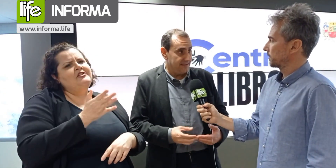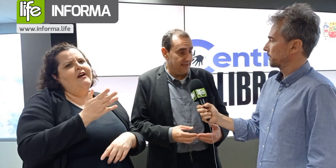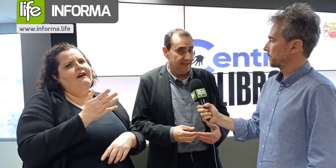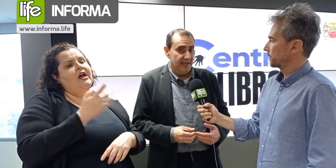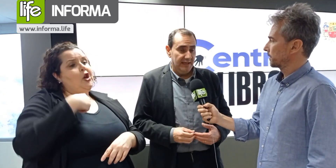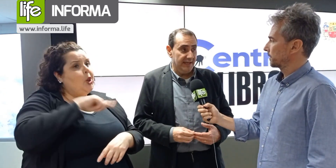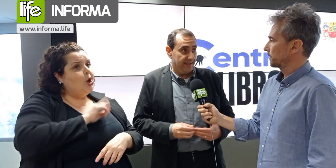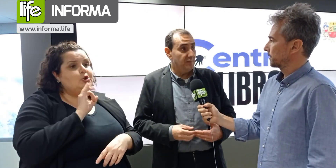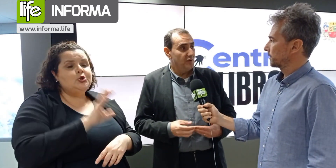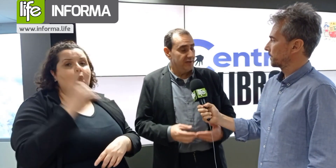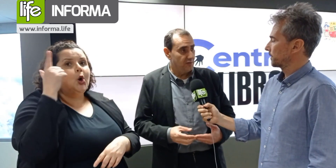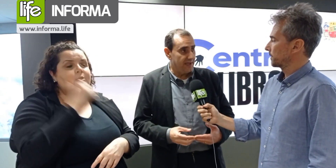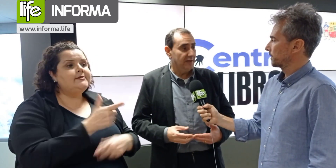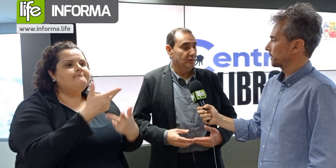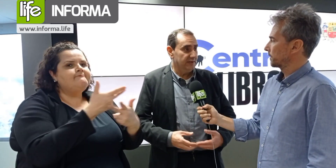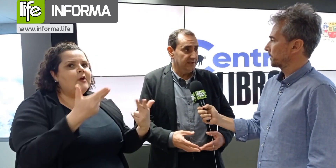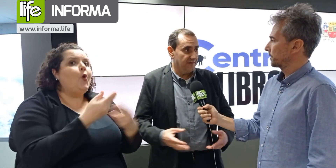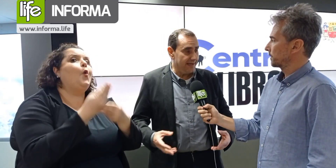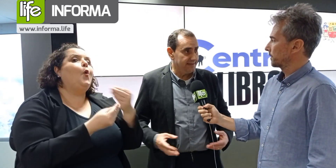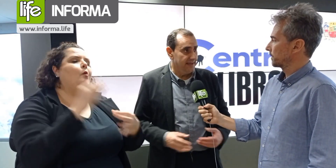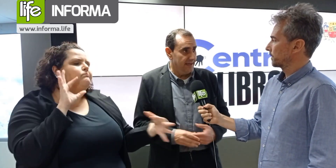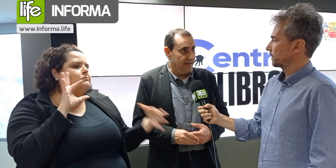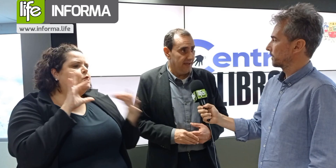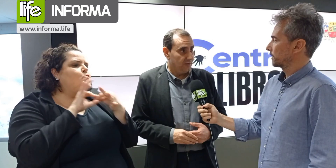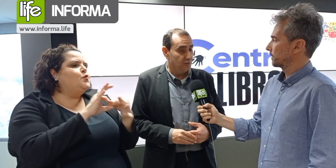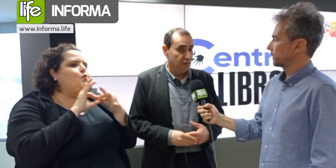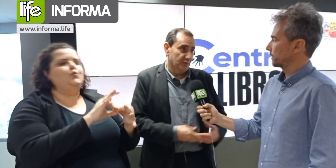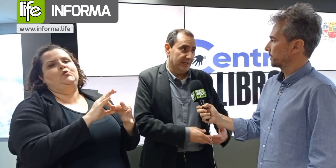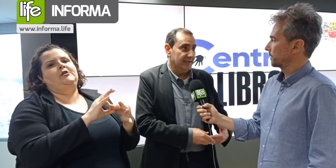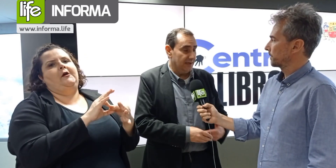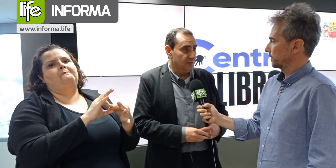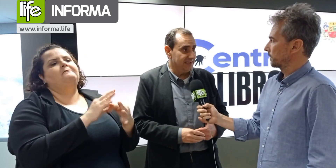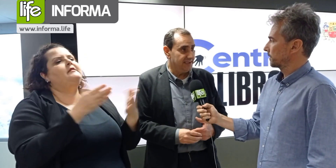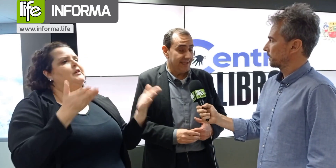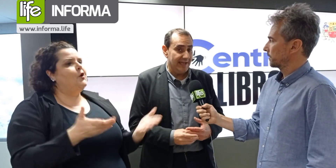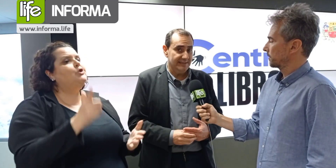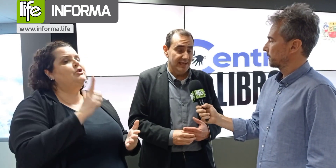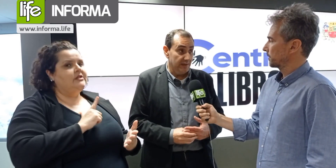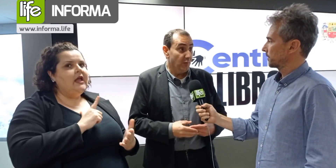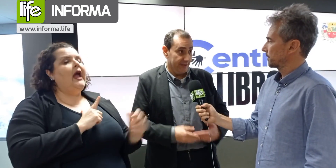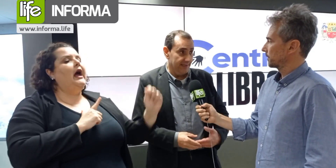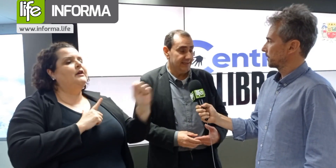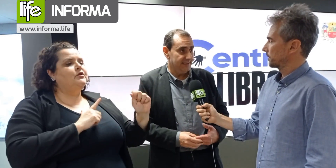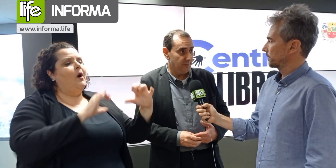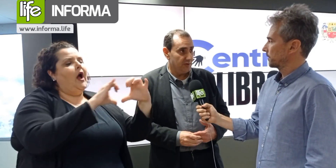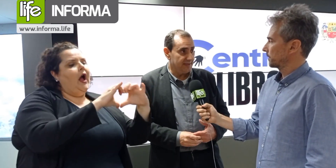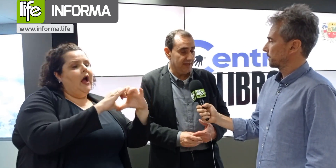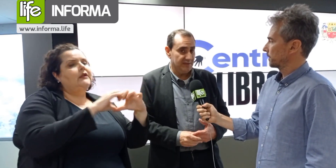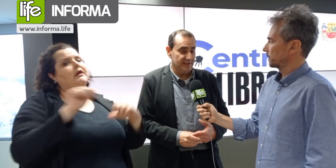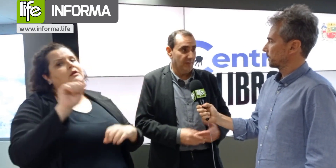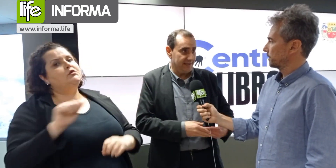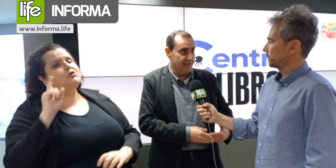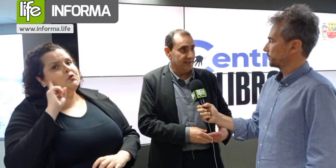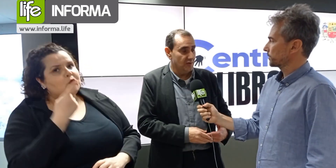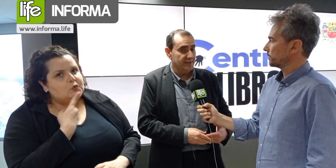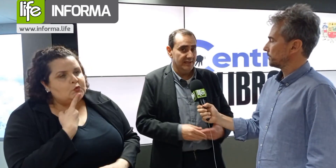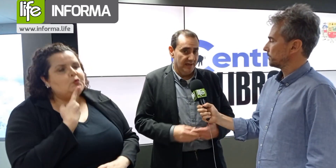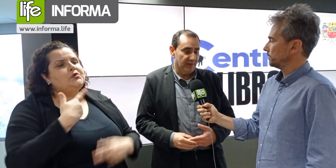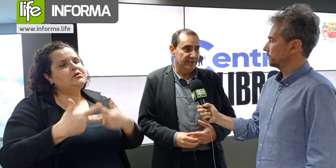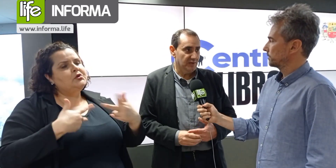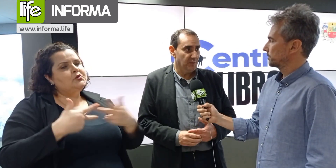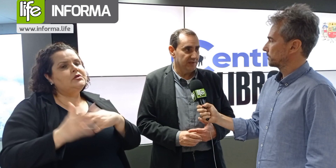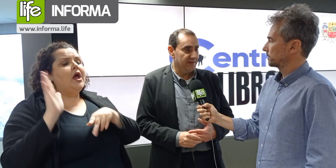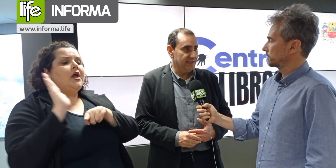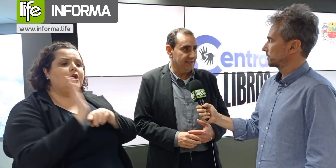consegue fazer e ter bons resultados quando a gente faz todos juntos. E aqui tem duas entidades importantes nesse processo, que são parceiras